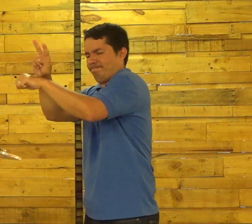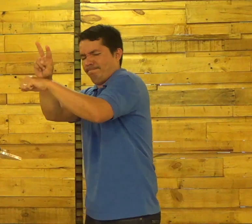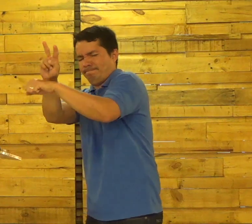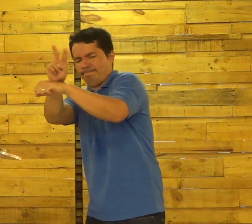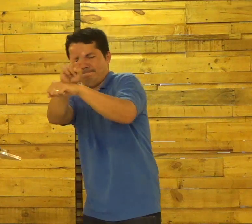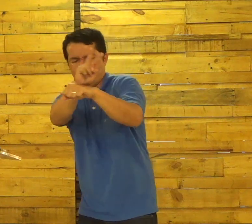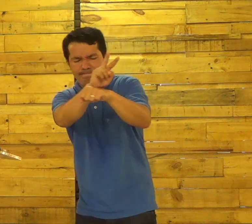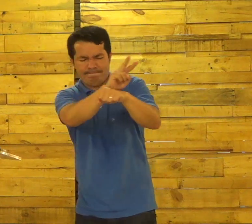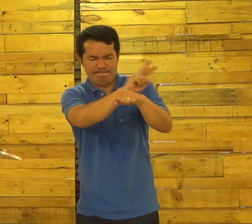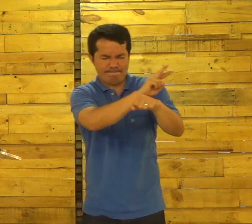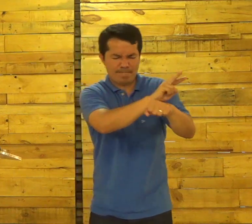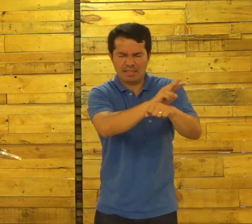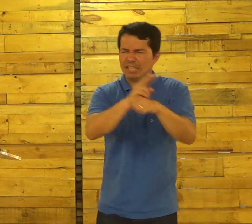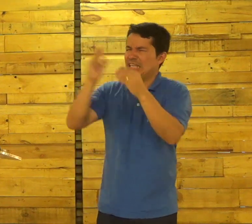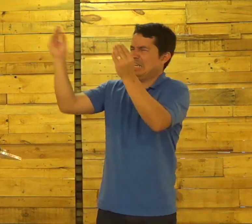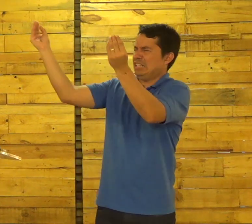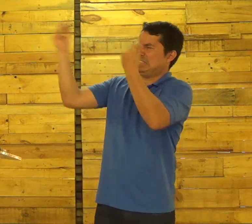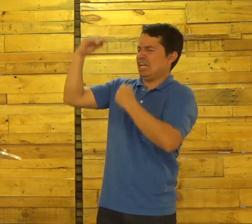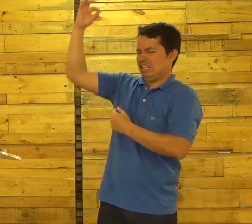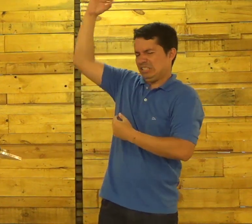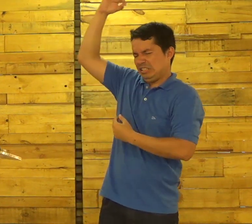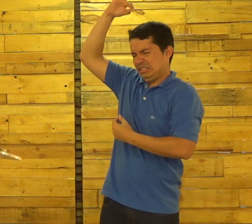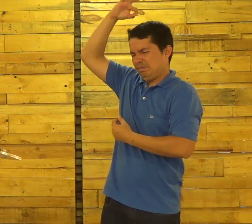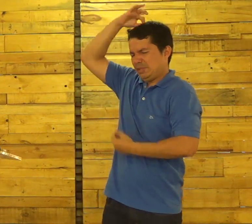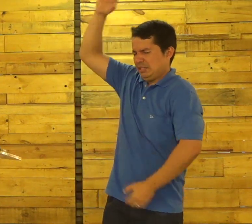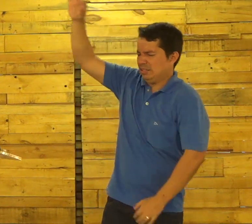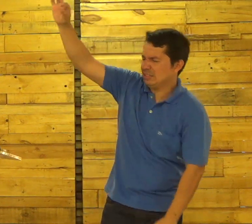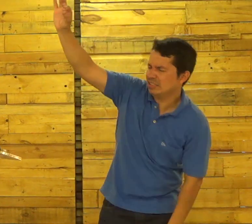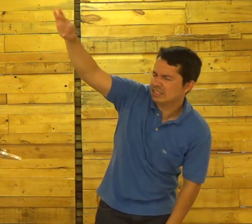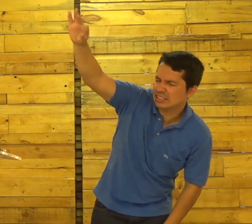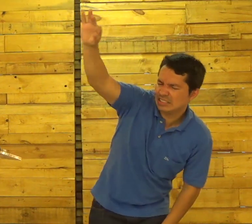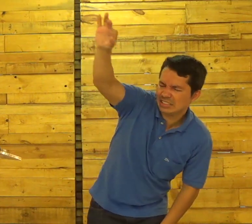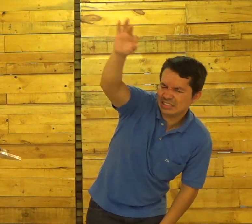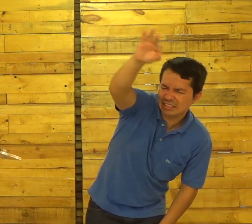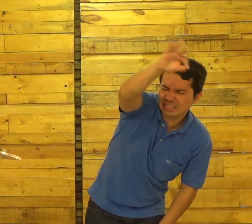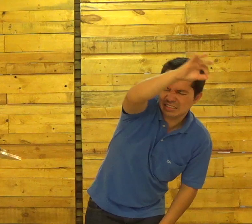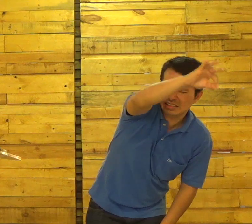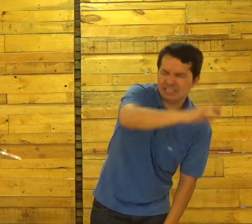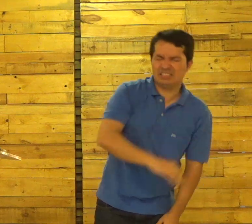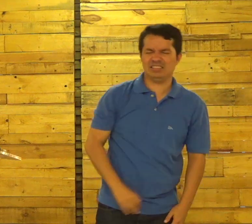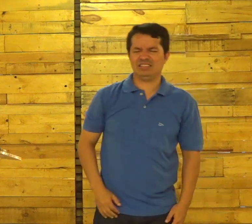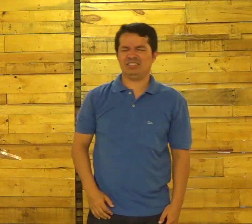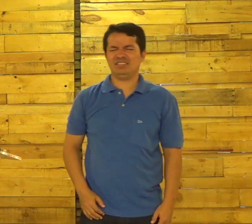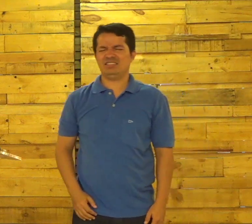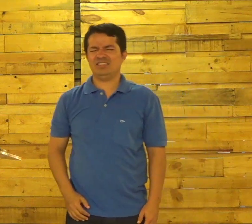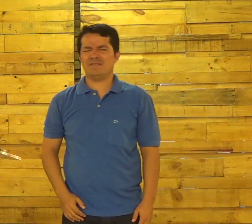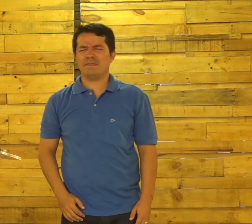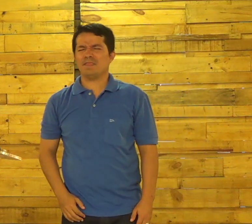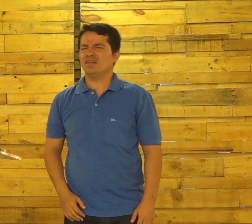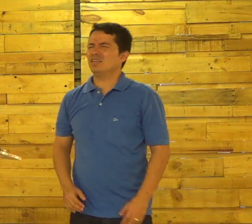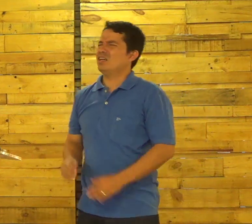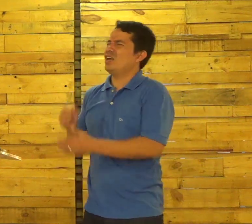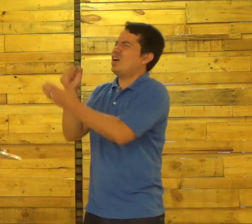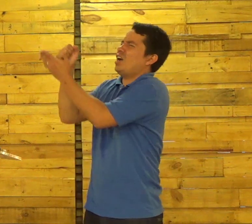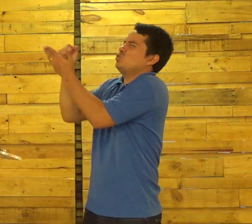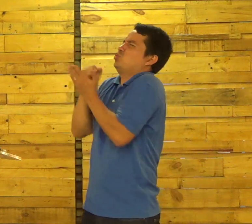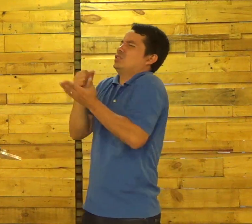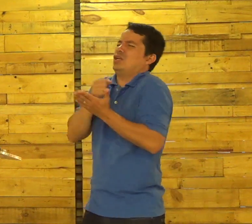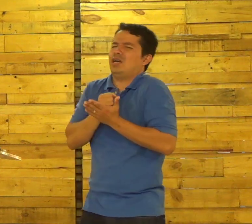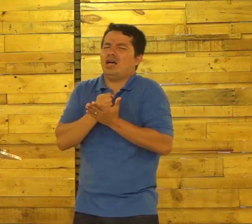Pai Cuida da minha vida E da vida Dos meus irmãos Para o teu Santo Espírito A cada um De nós Nos